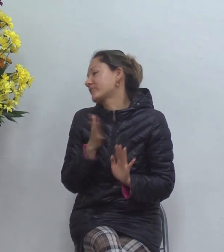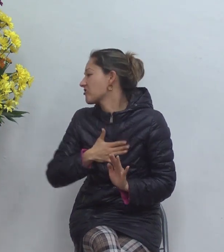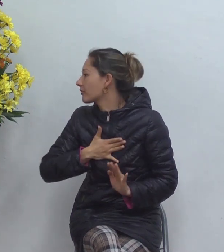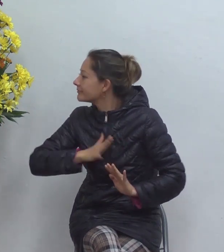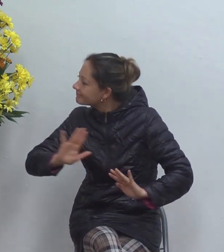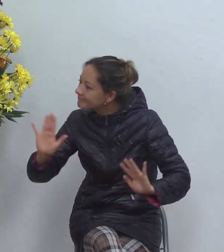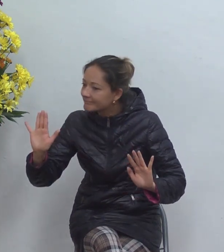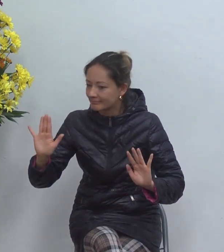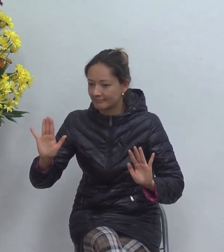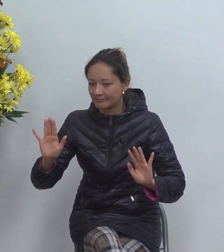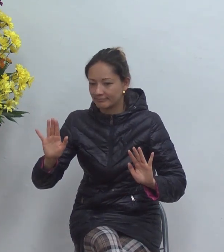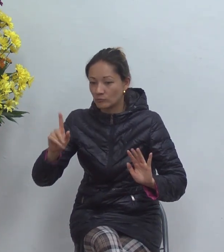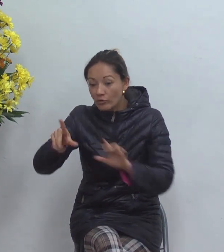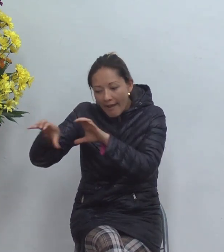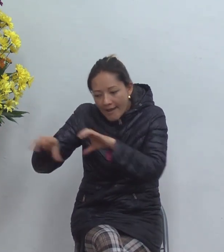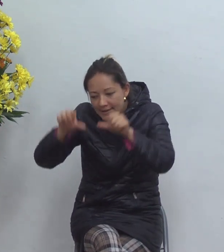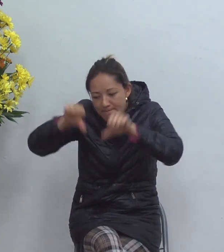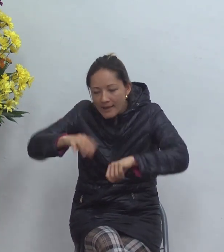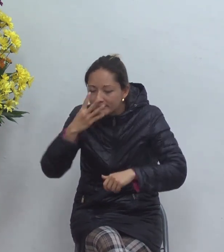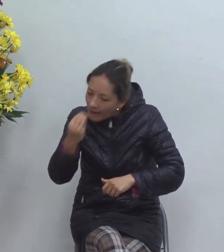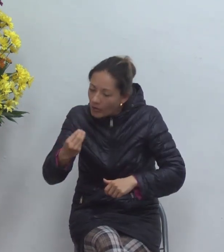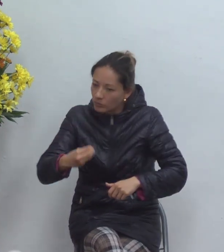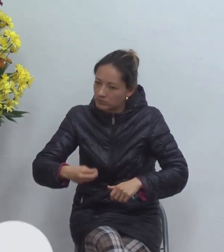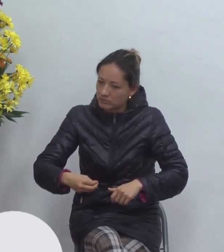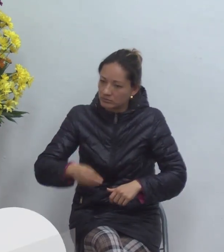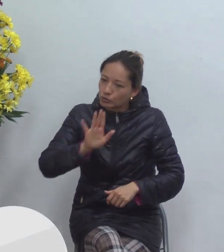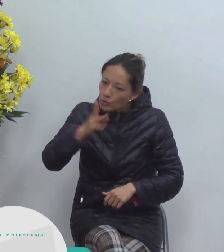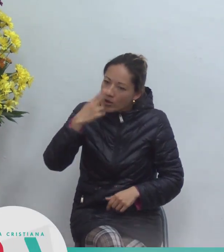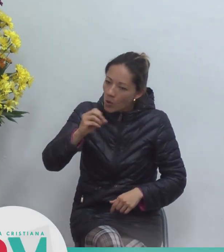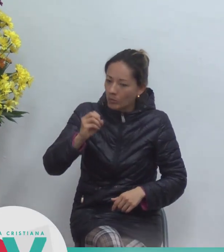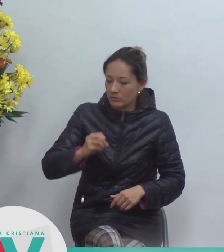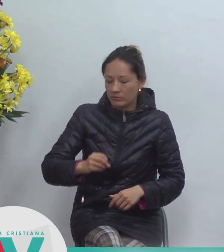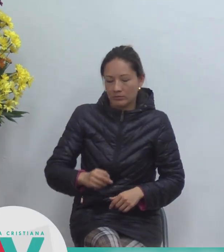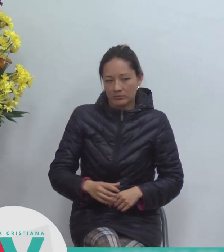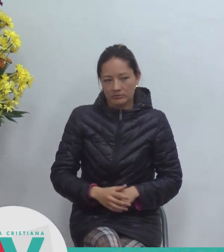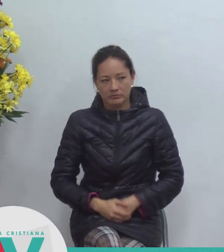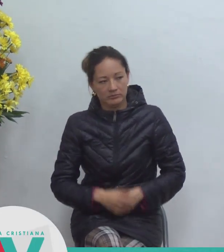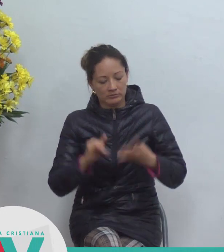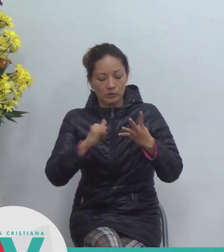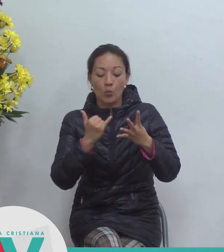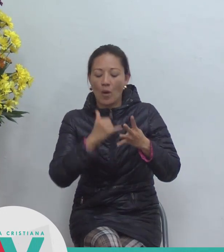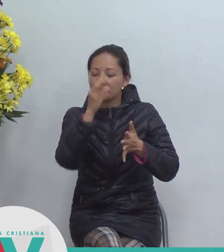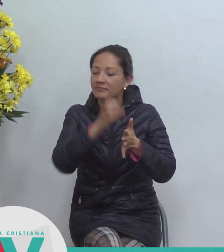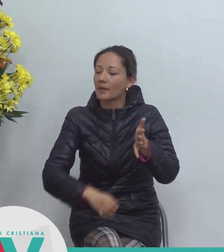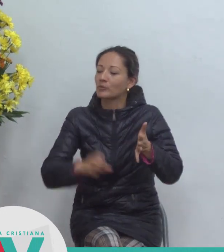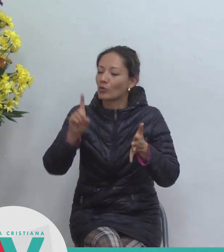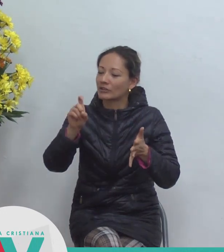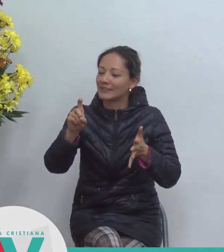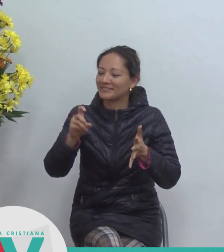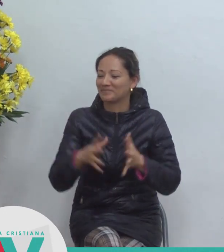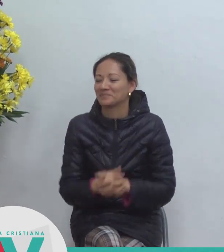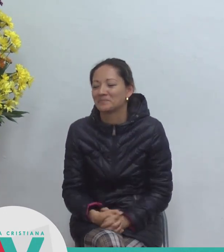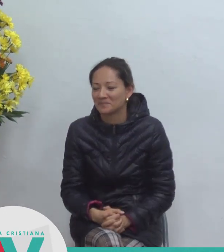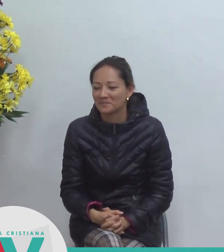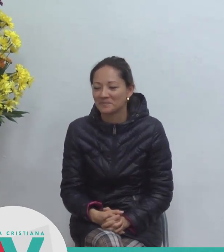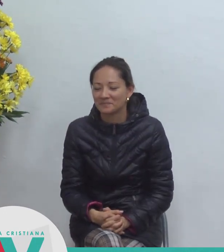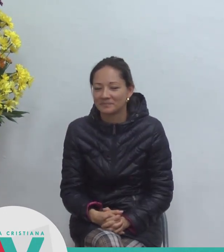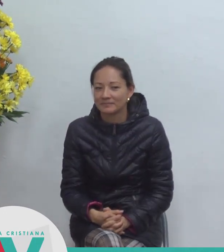más bien lo que usted está haciendo es malvado dice en Juan capítulo 6 estamos hablando Juan capítulo 6 versículo